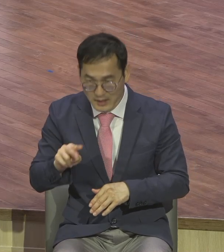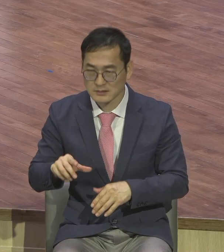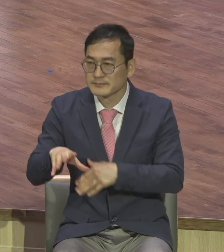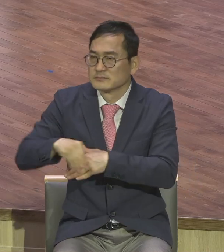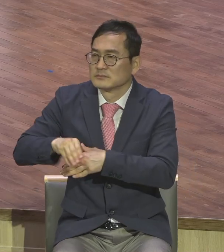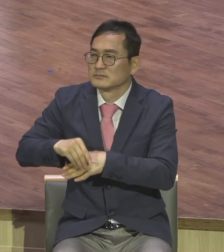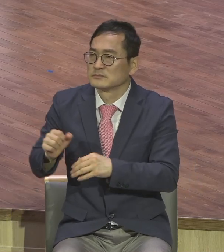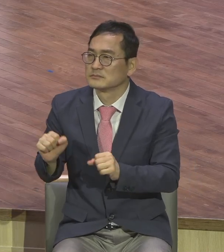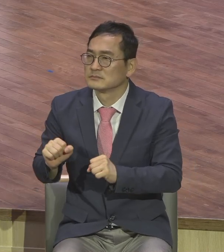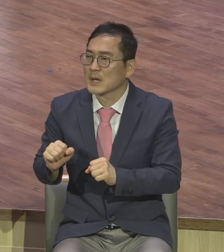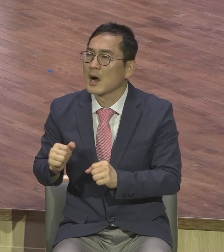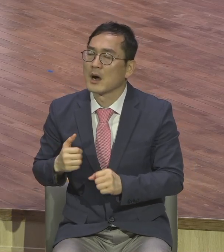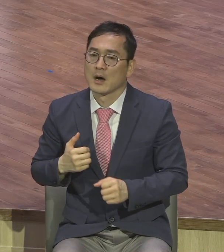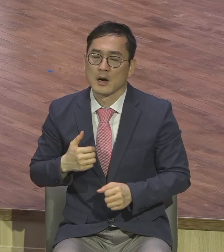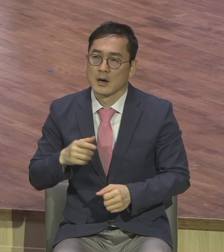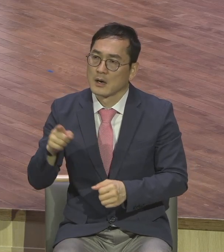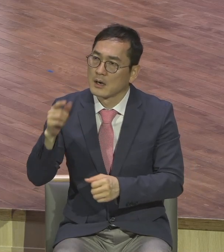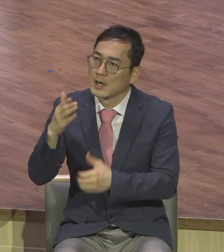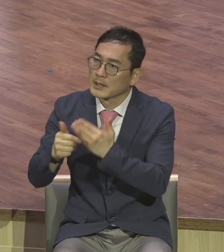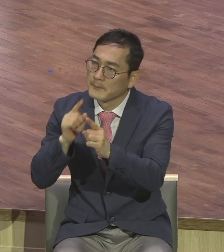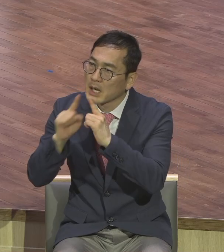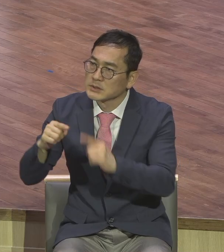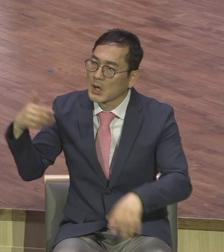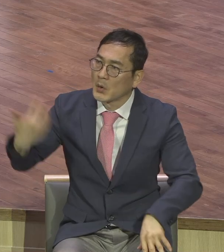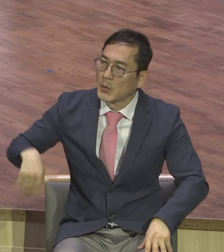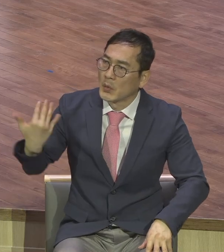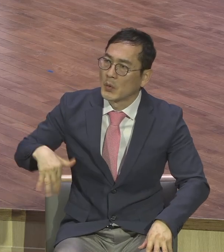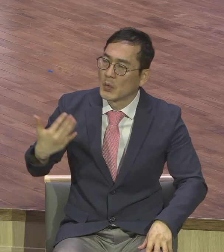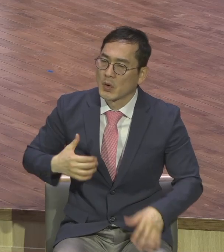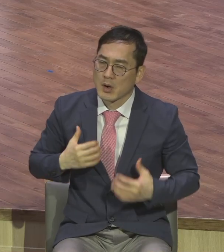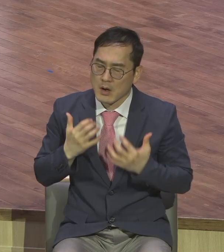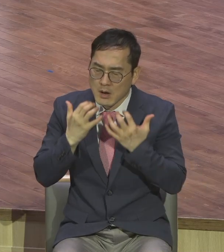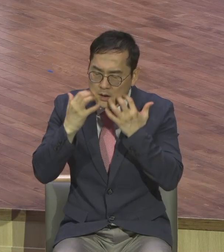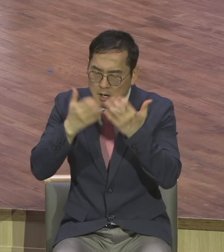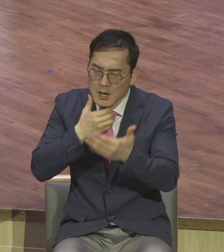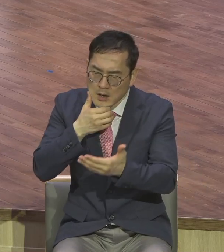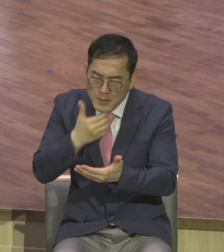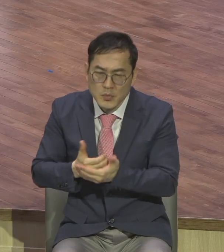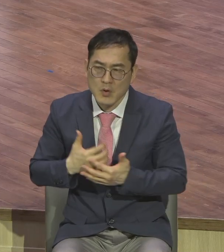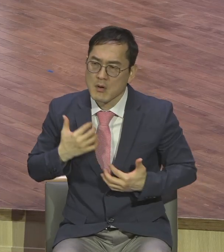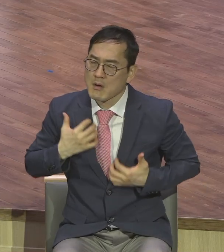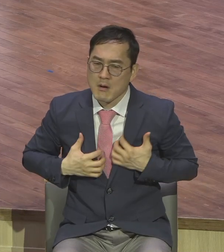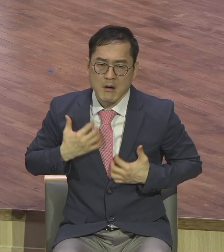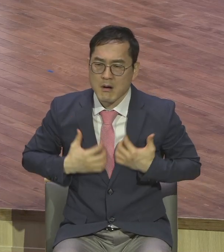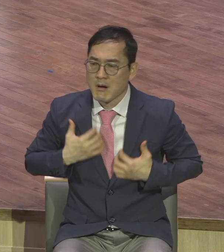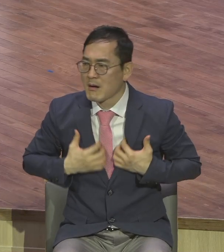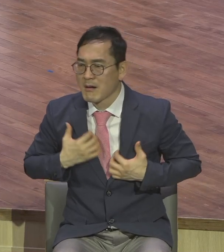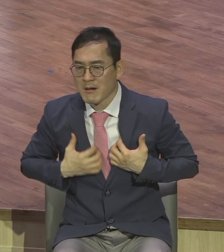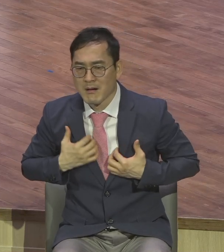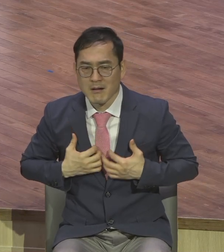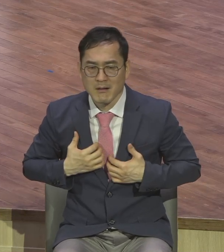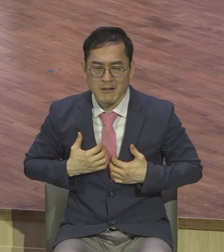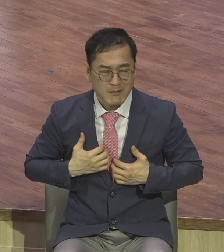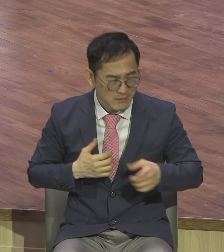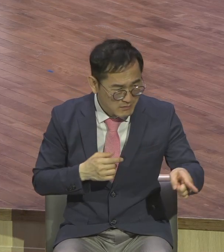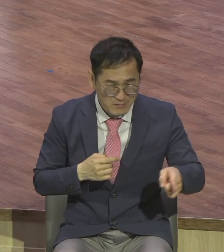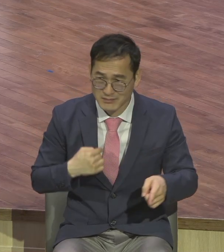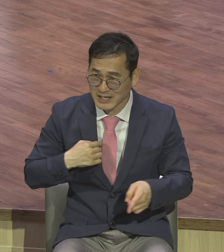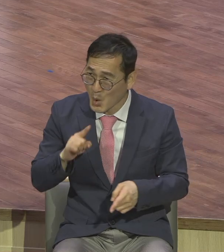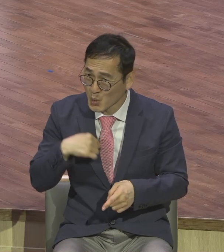이 말씀을 도전하게 되죠. 상대가 누구든지 상관없이 종교생활한 자들